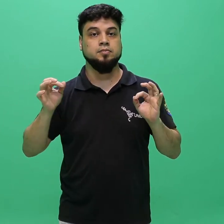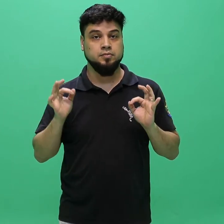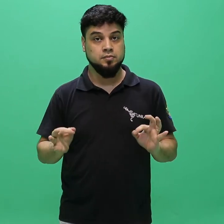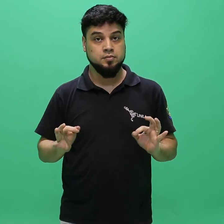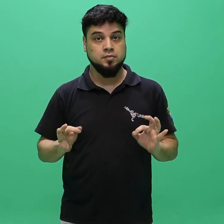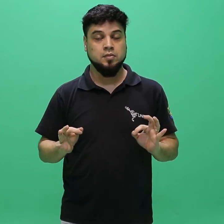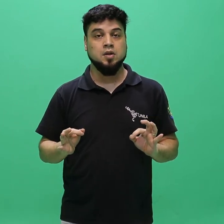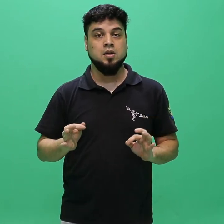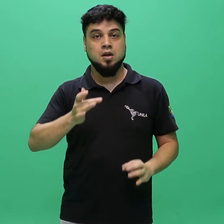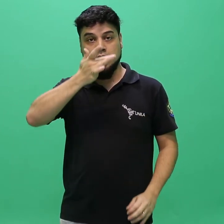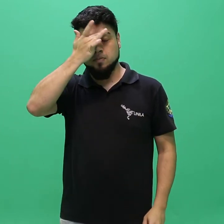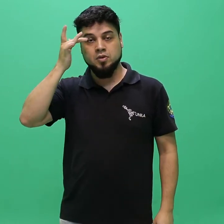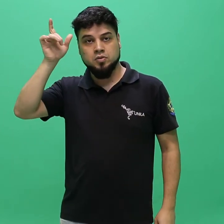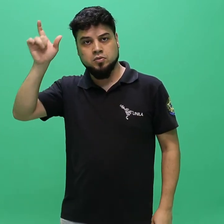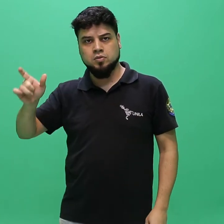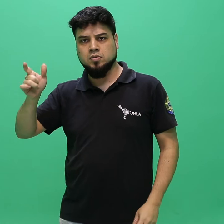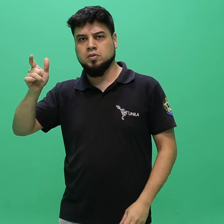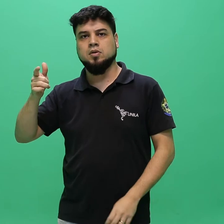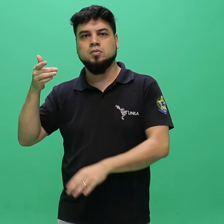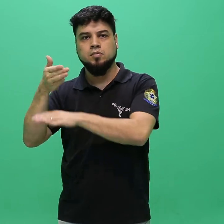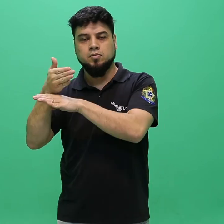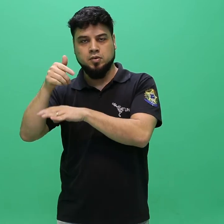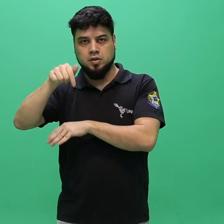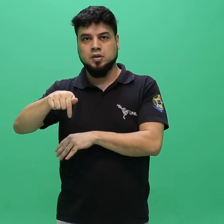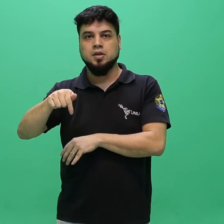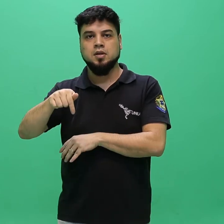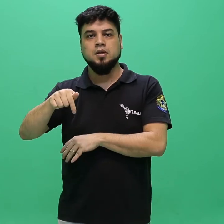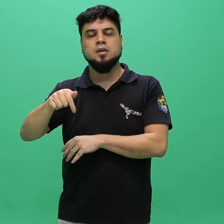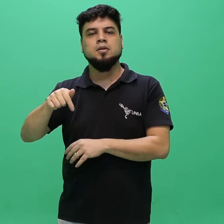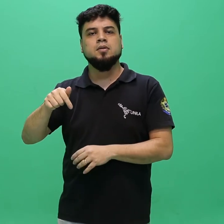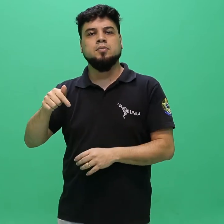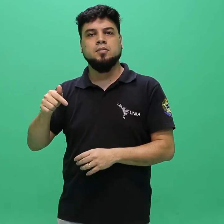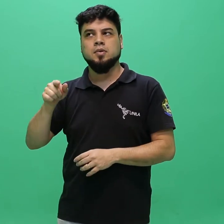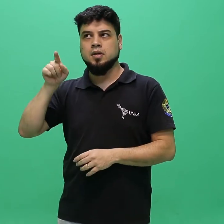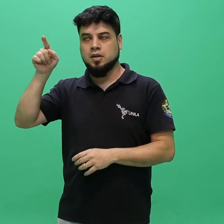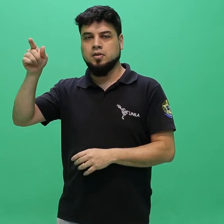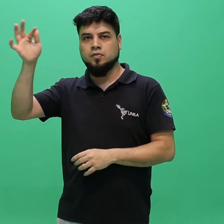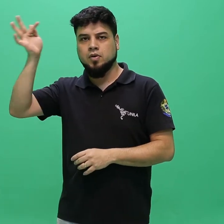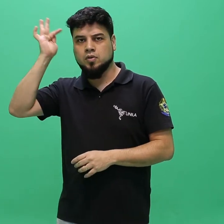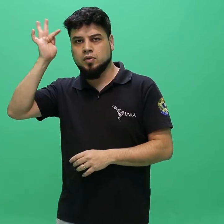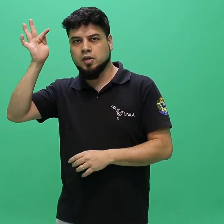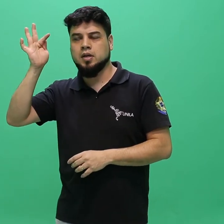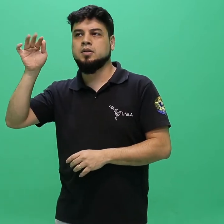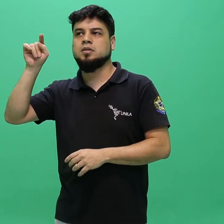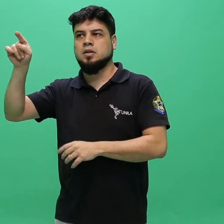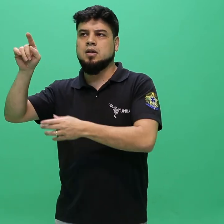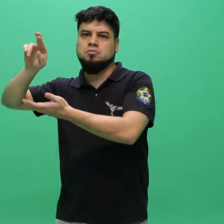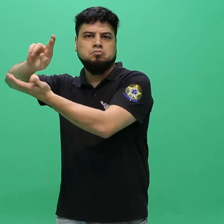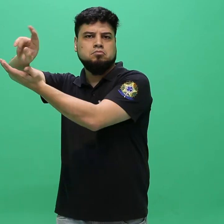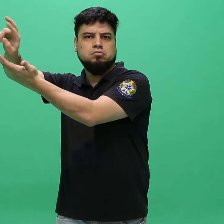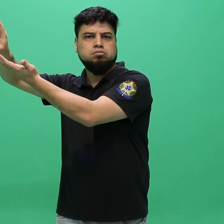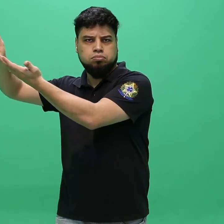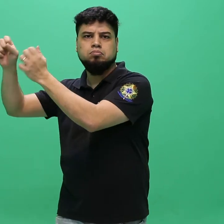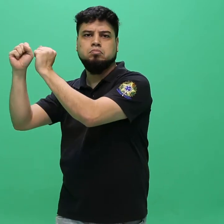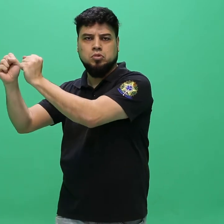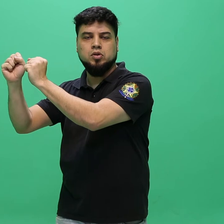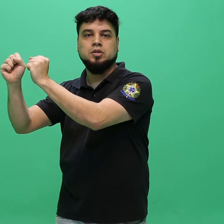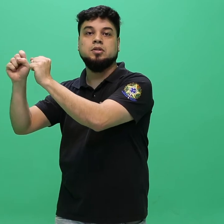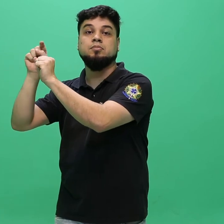enviar declaração constando uma tabela de conversão das notas para as escalas já mencionadas,